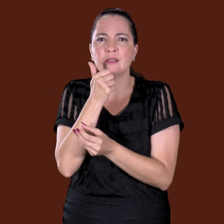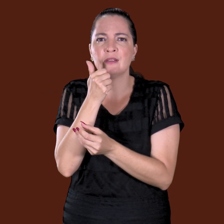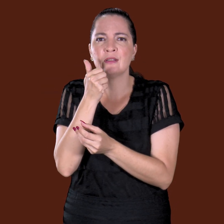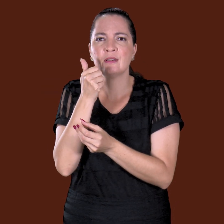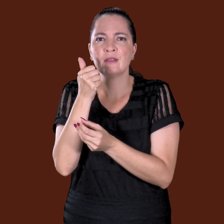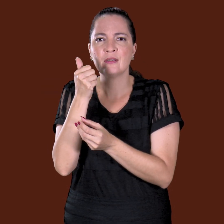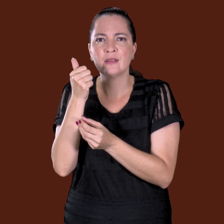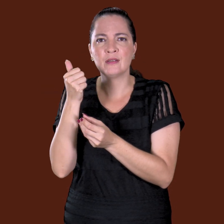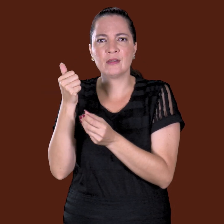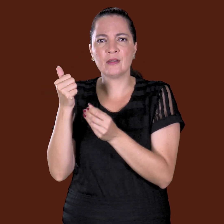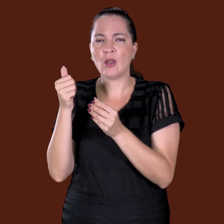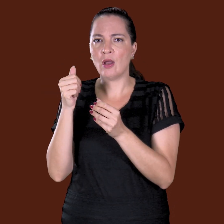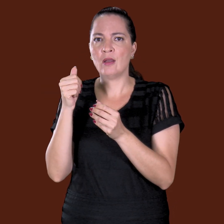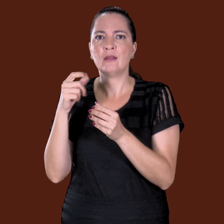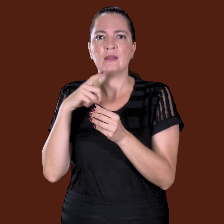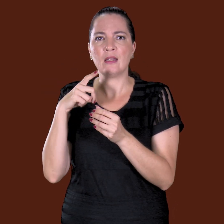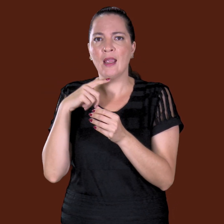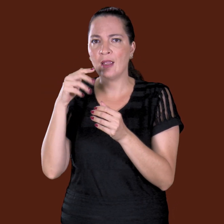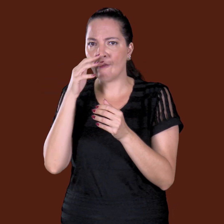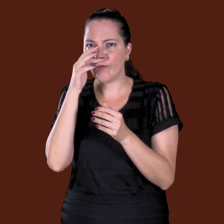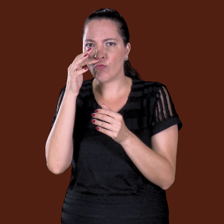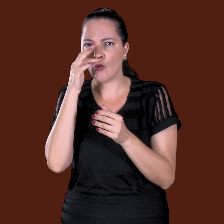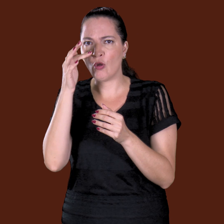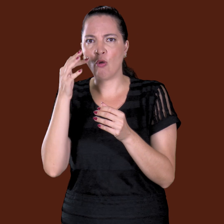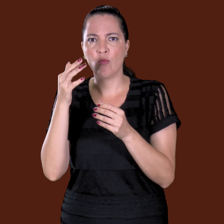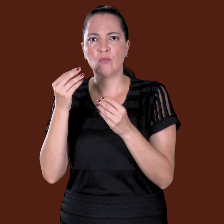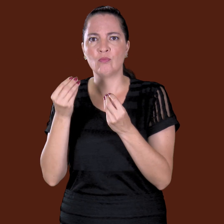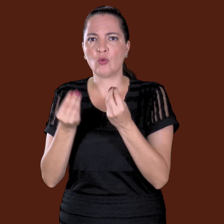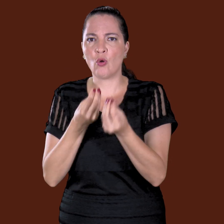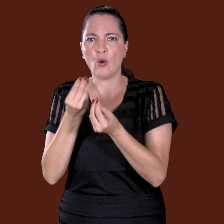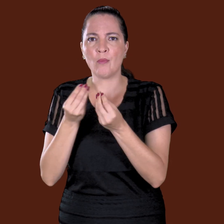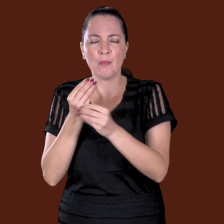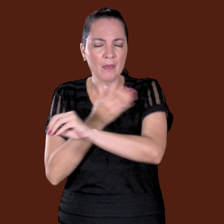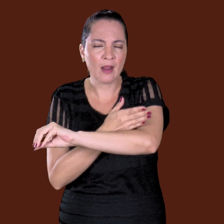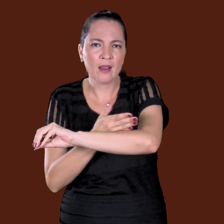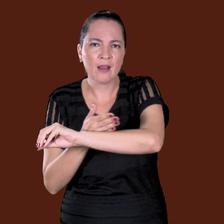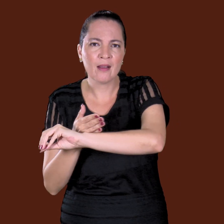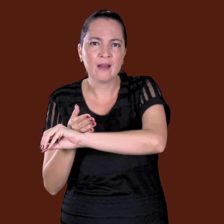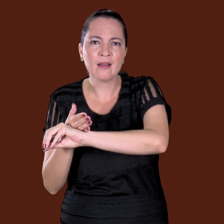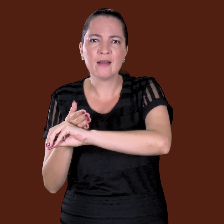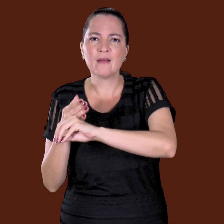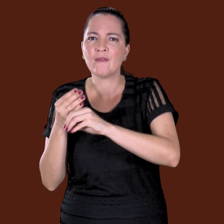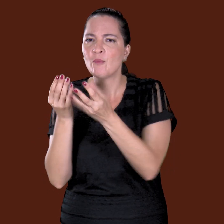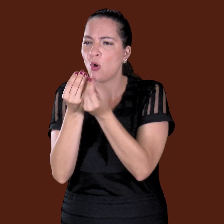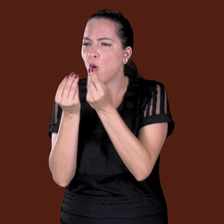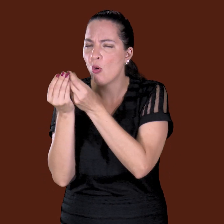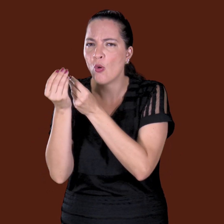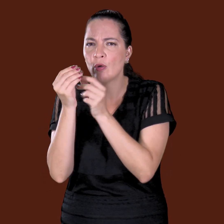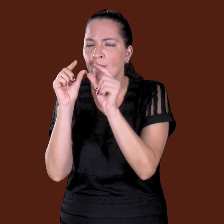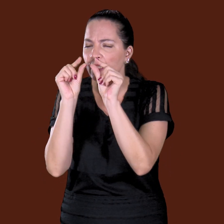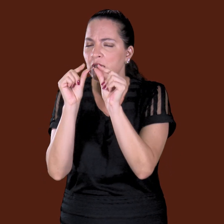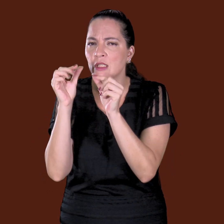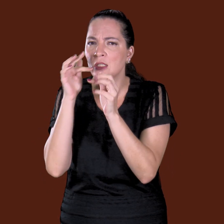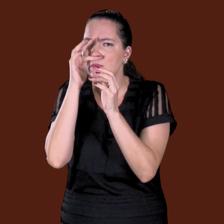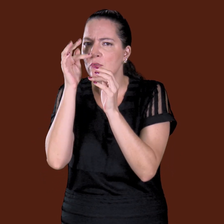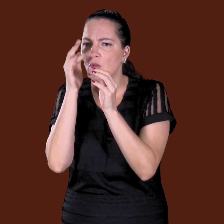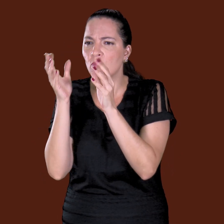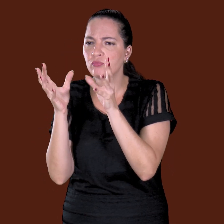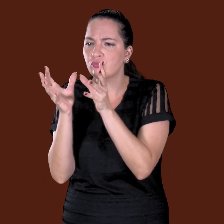Era... Umas flores, zona... Bem branquinha, assim, sabia? Várias flores pequenininhas que